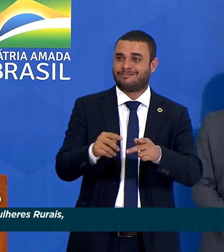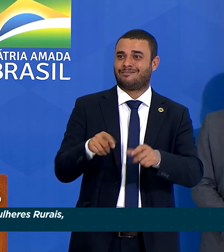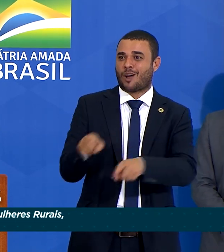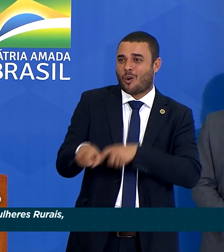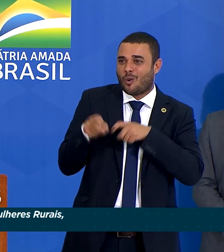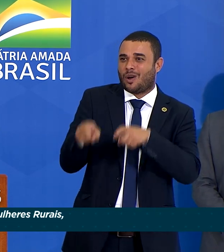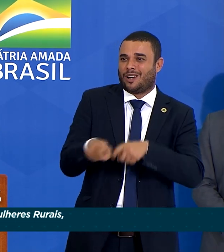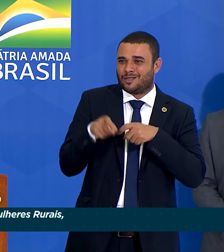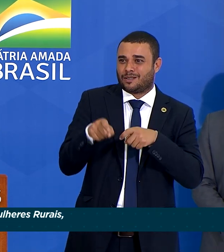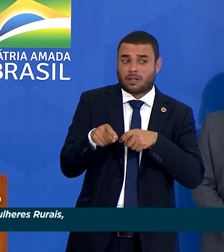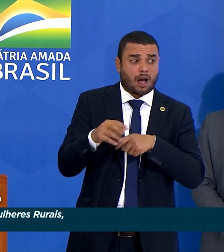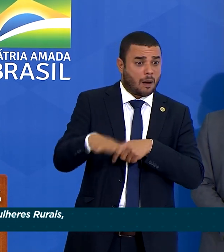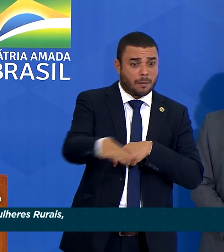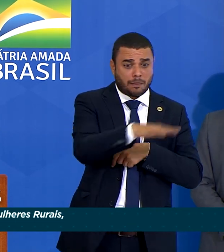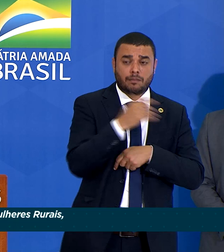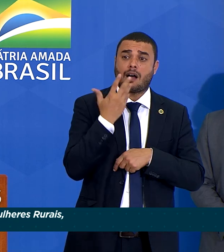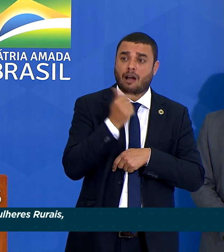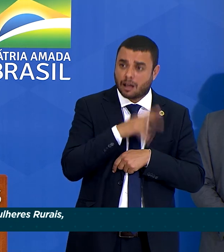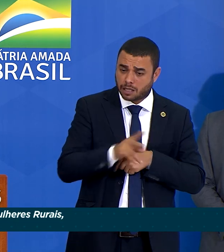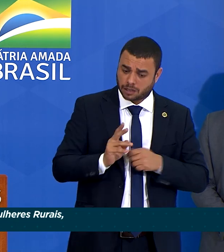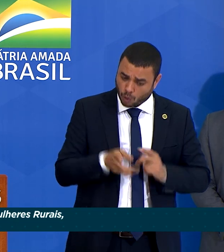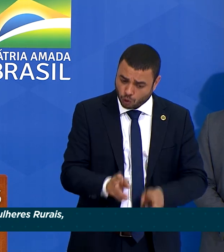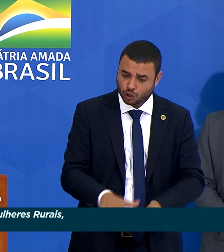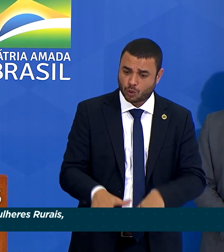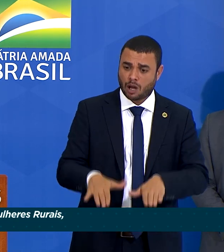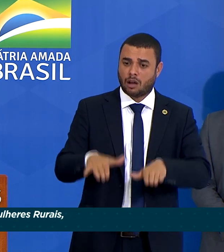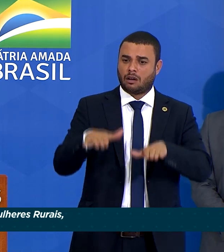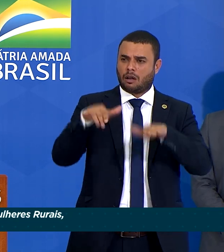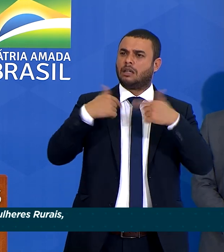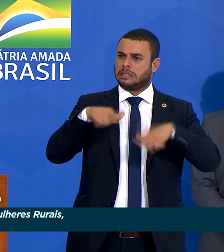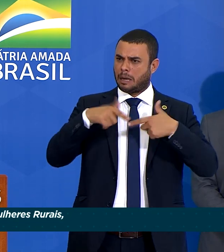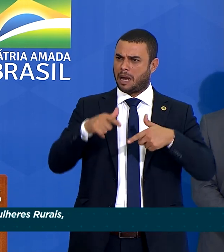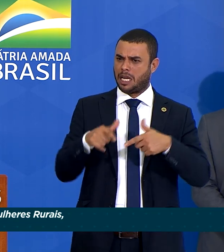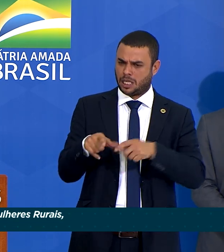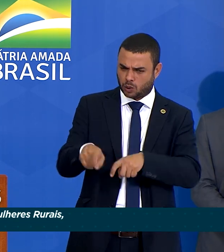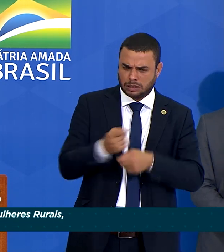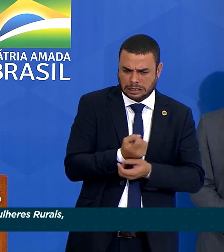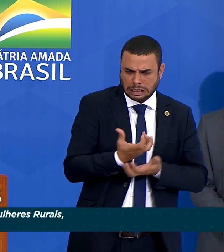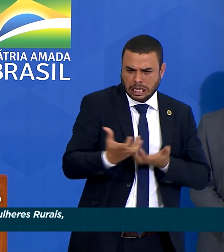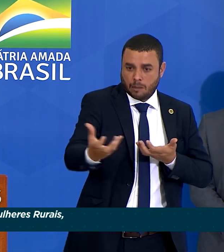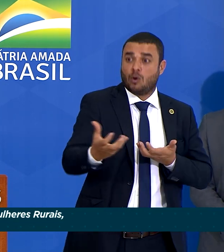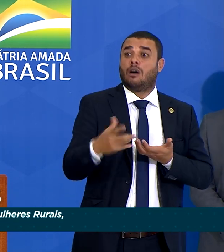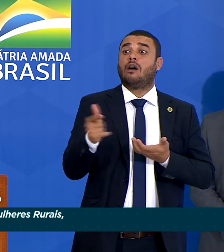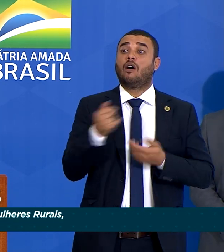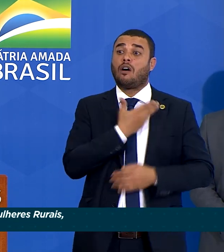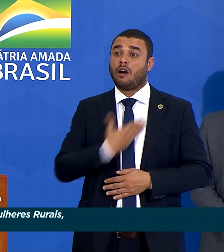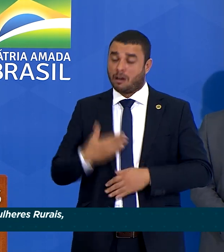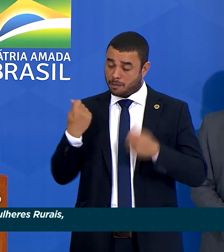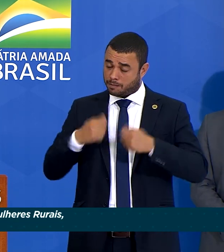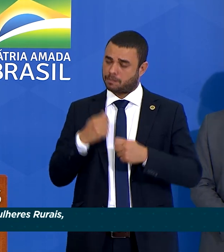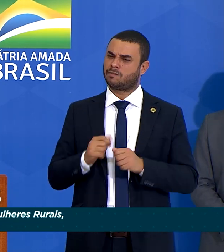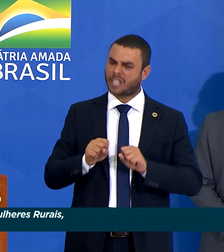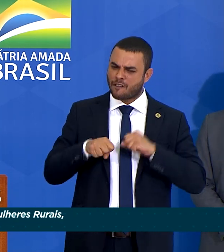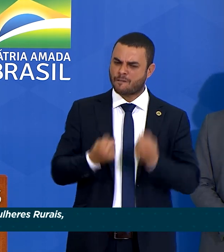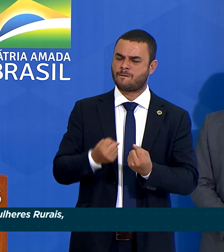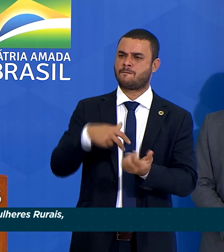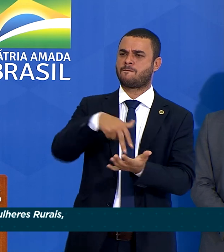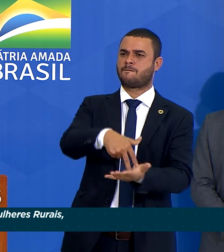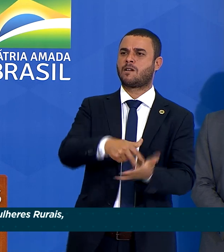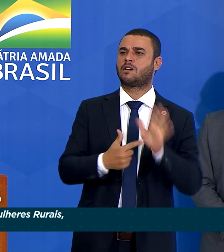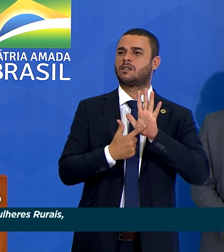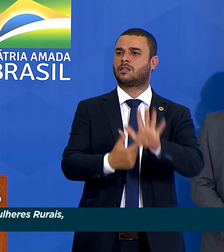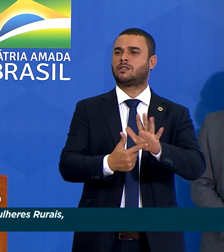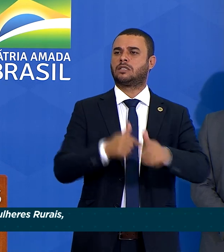permanecer no campo, o governo precisa fortalecer cada vez mais a atuação da mulher rural com